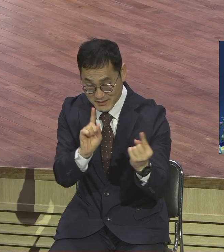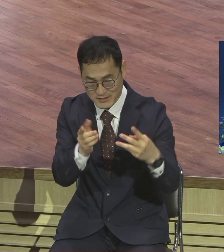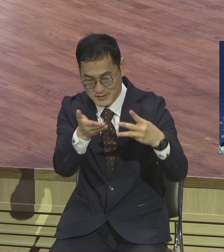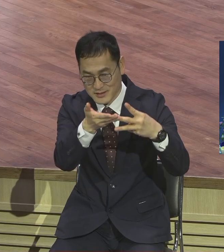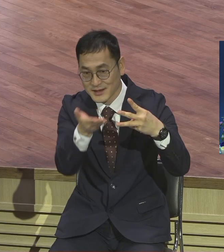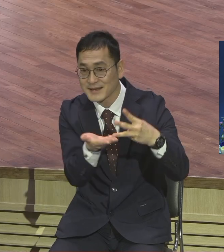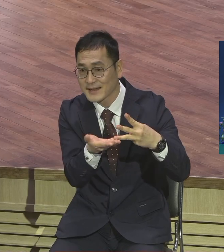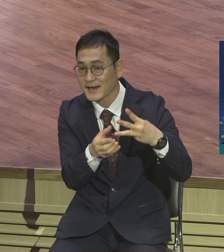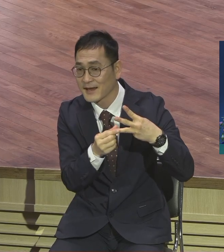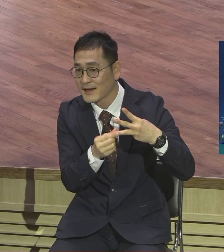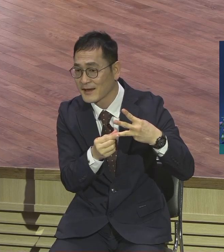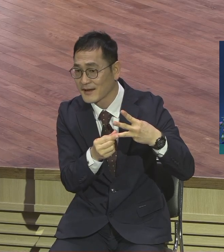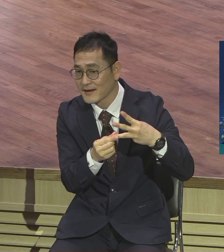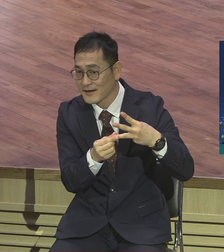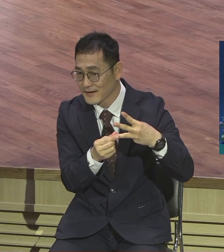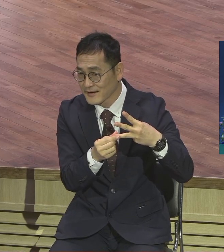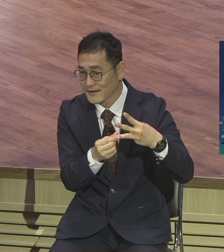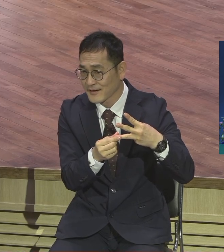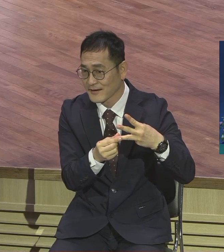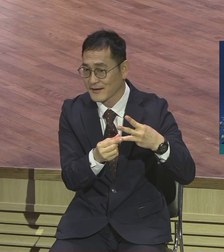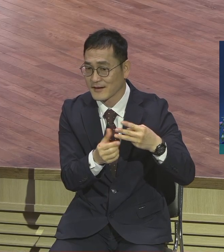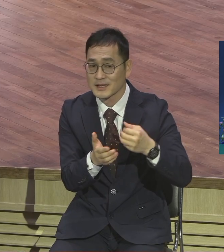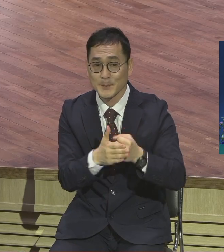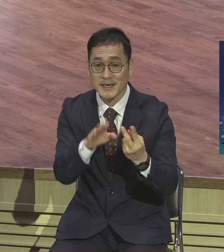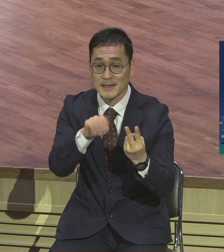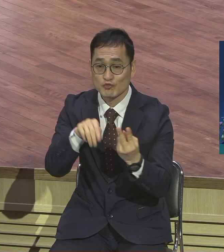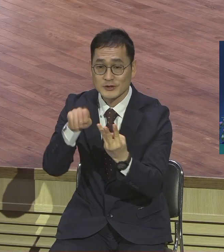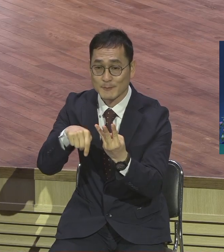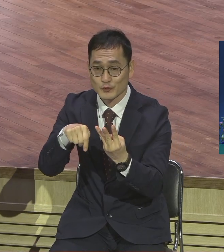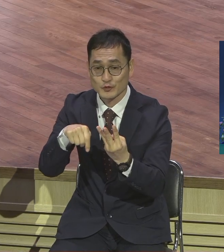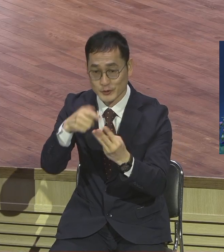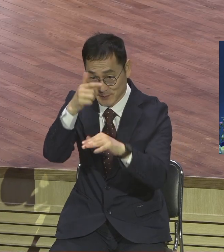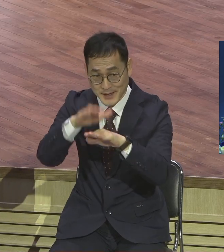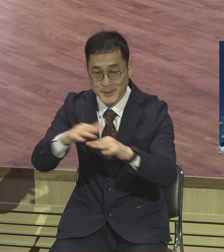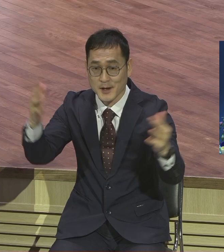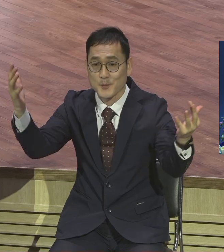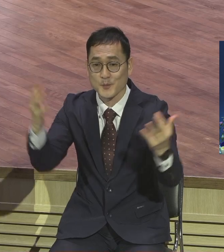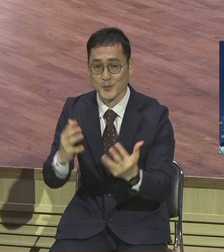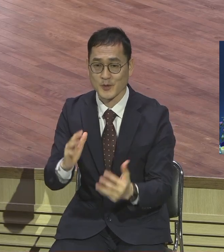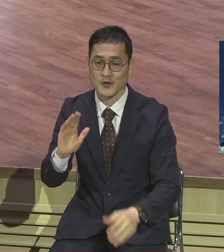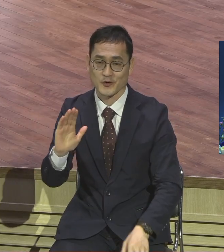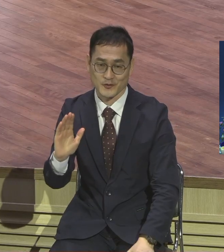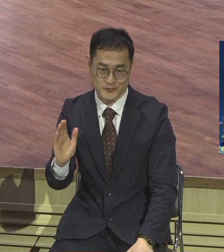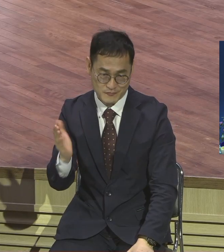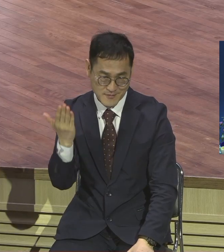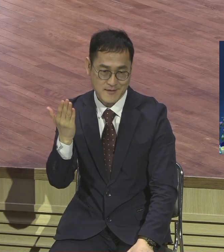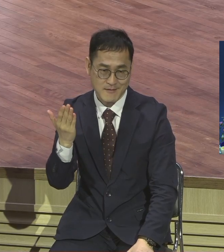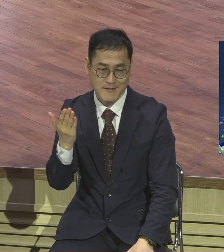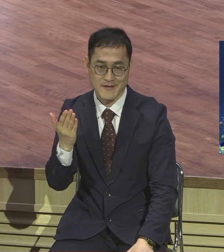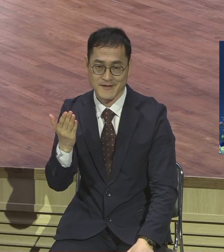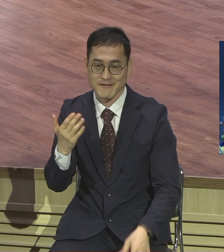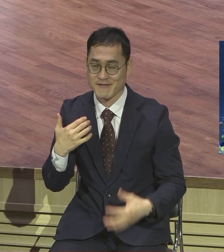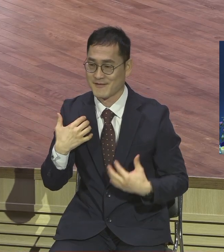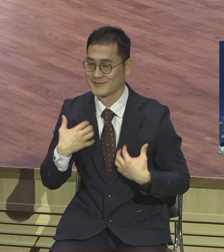이제 다시 2부, 3부 그렇게 예배를 나누어서 이렇게 대면 예배가